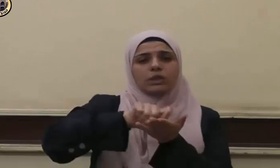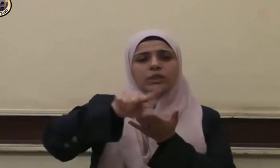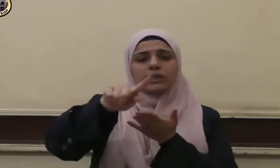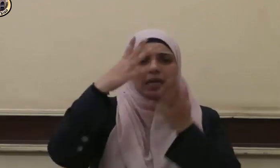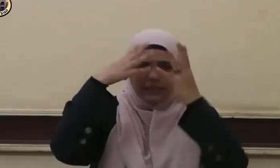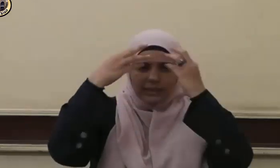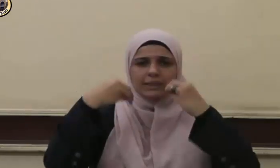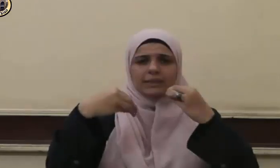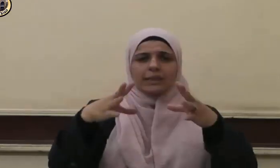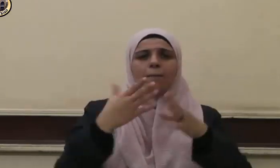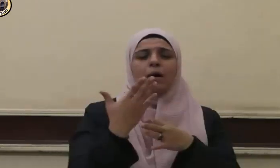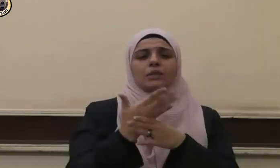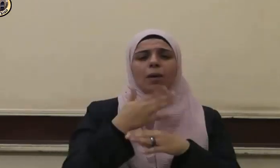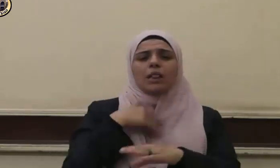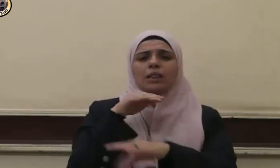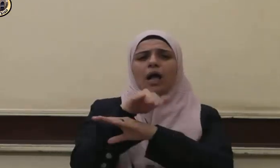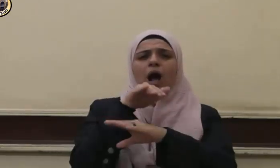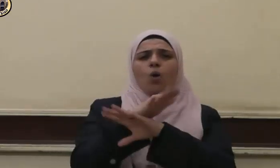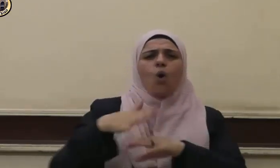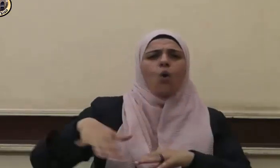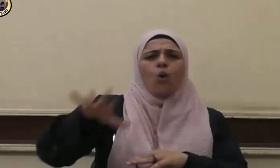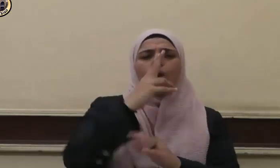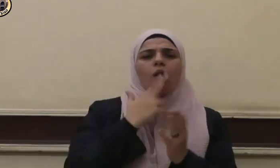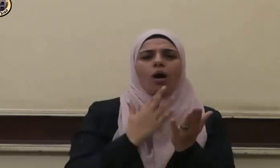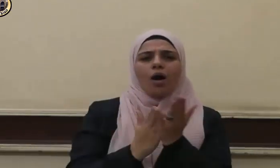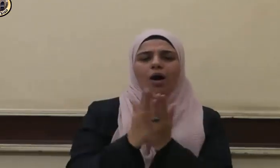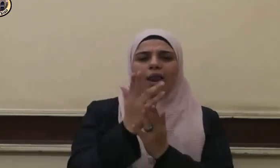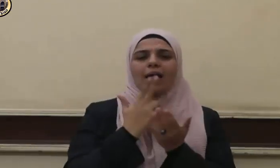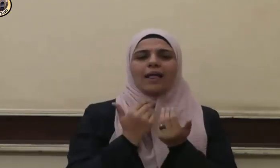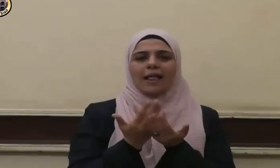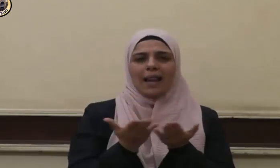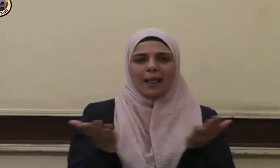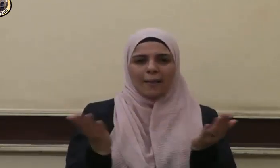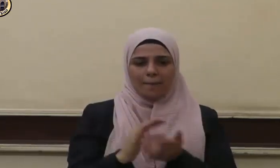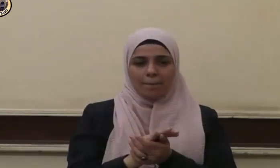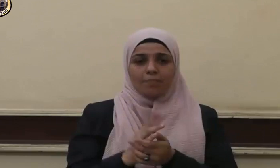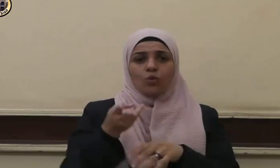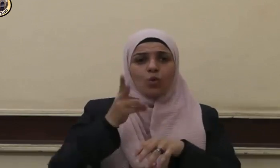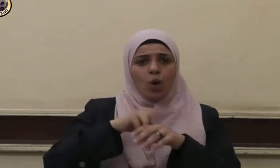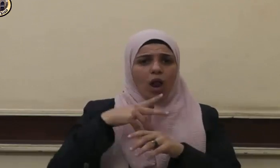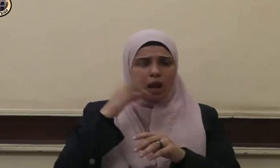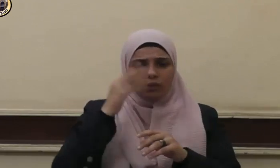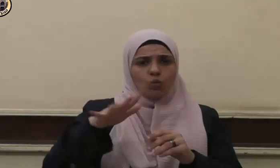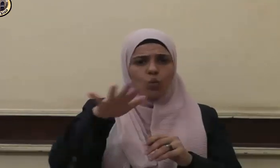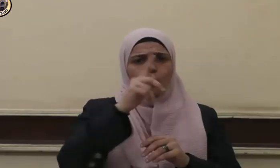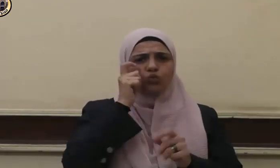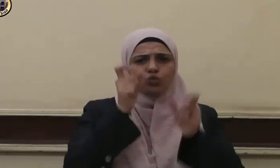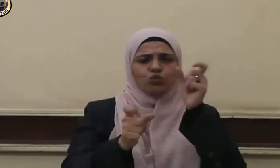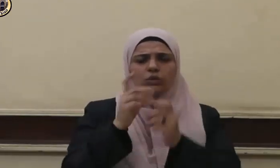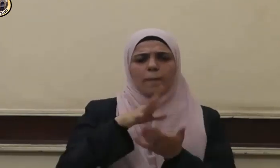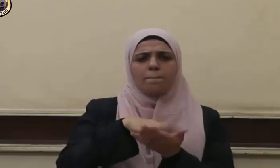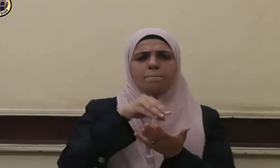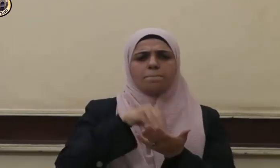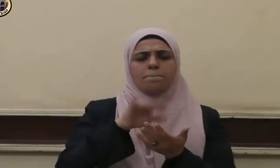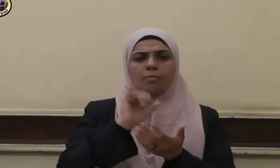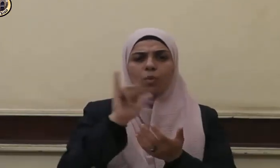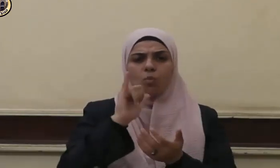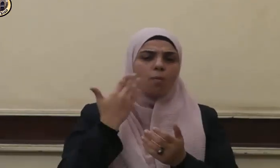تدعو إلى كل خلق كريم وتؤصل لكل مبدأ النبيل